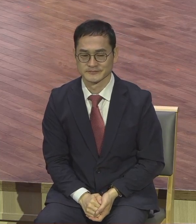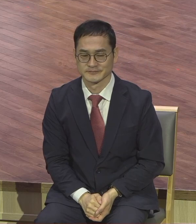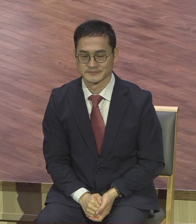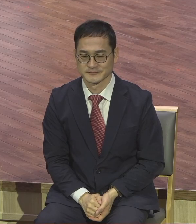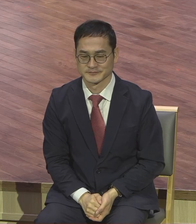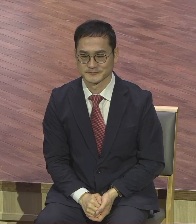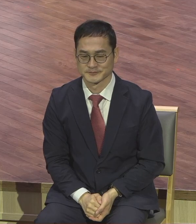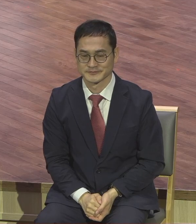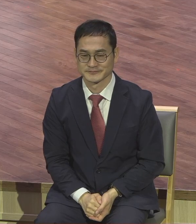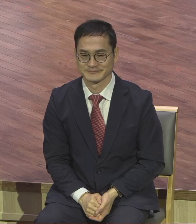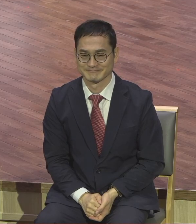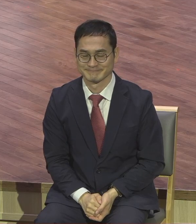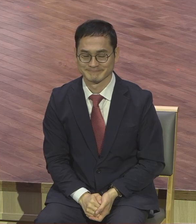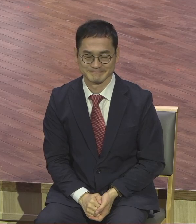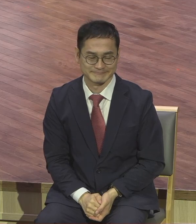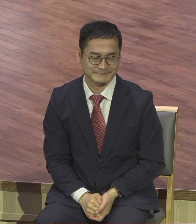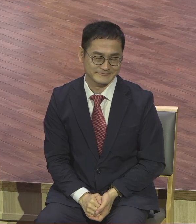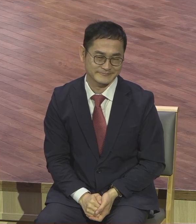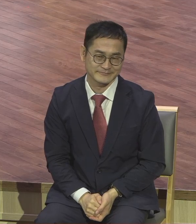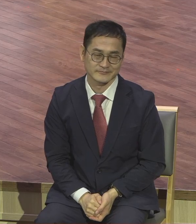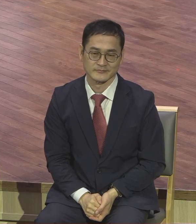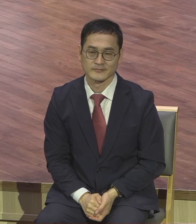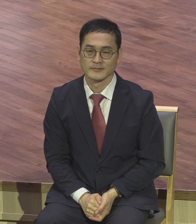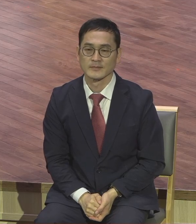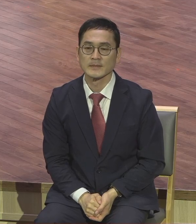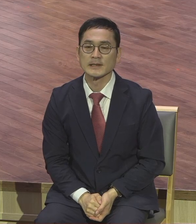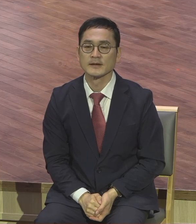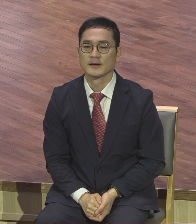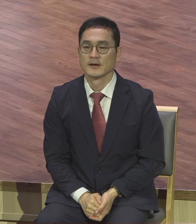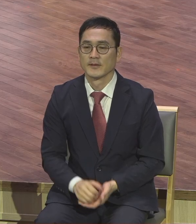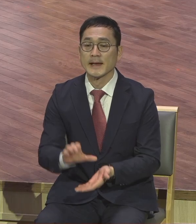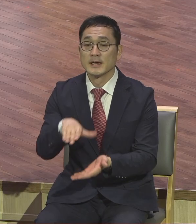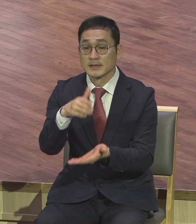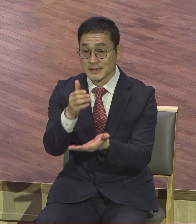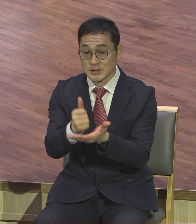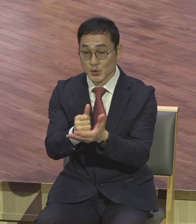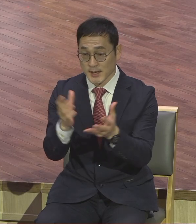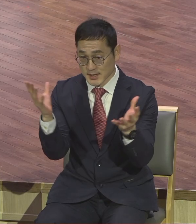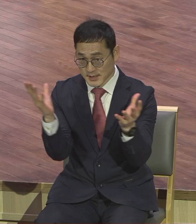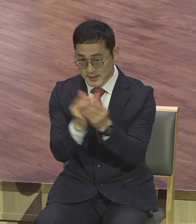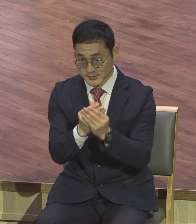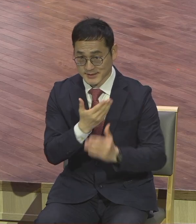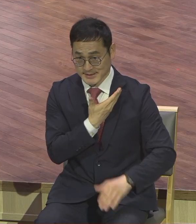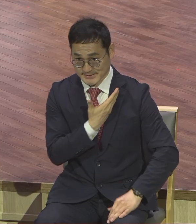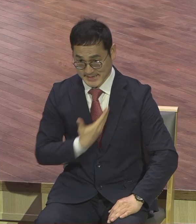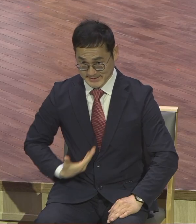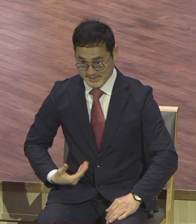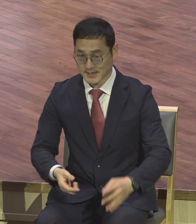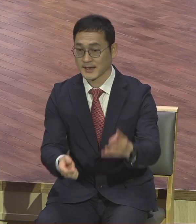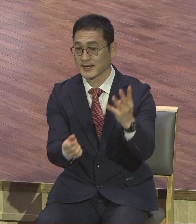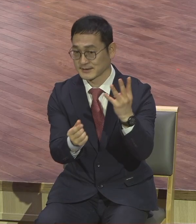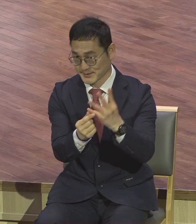이거들의 말씀 가지고 그리스도의 절대 제자 이제 네 번째 마지막 시간 말씀을 드립니다.